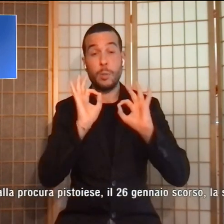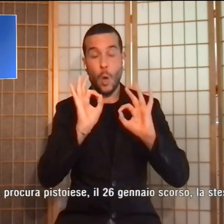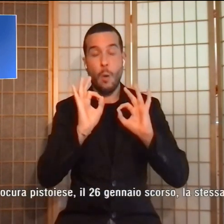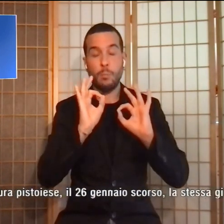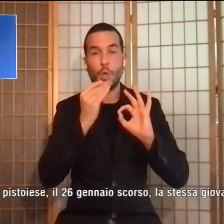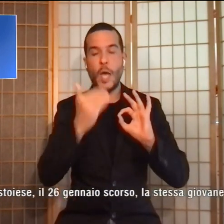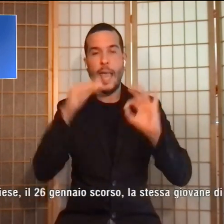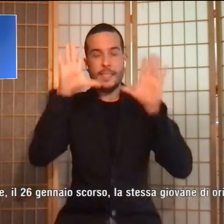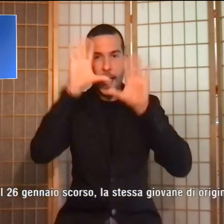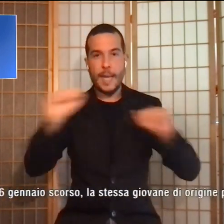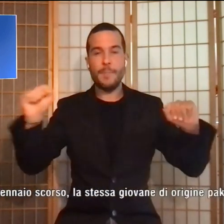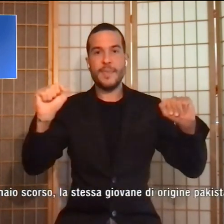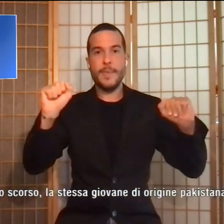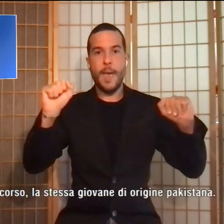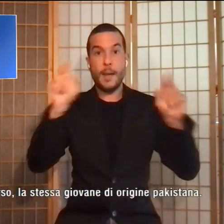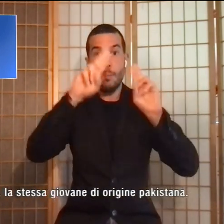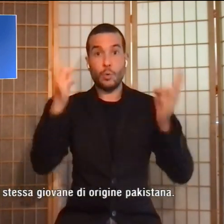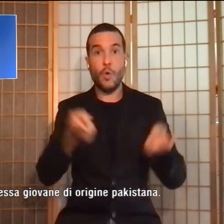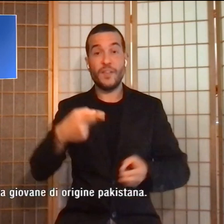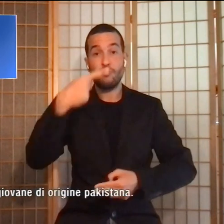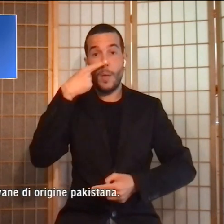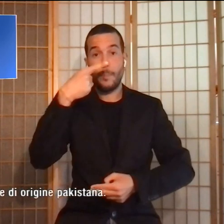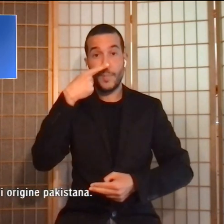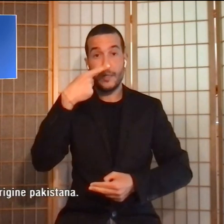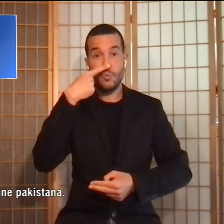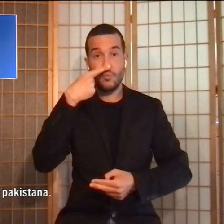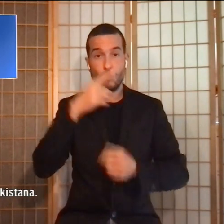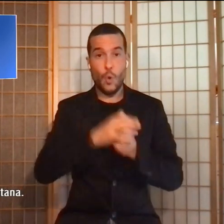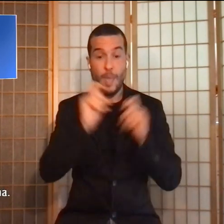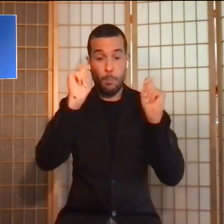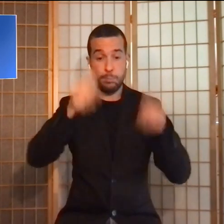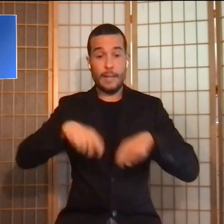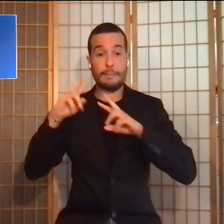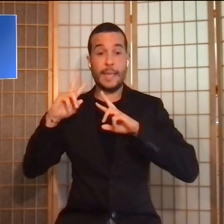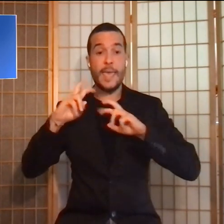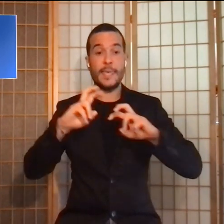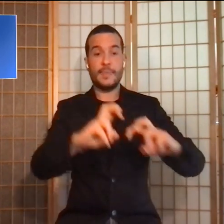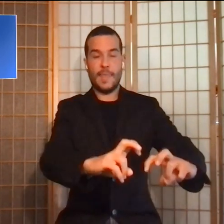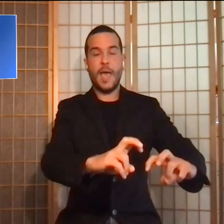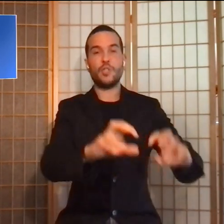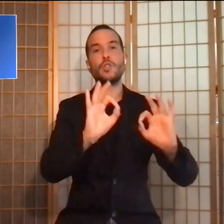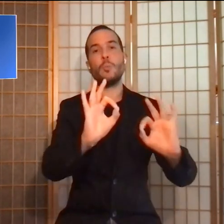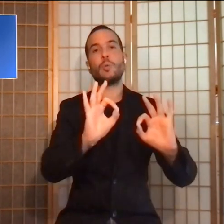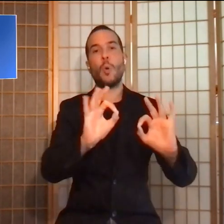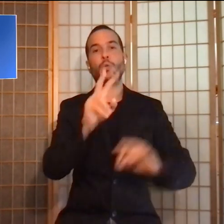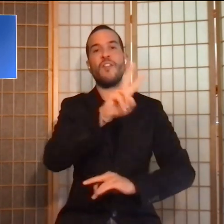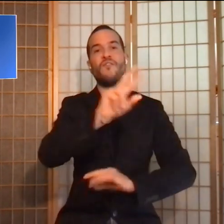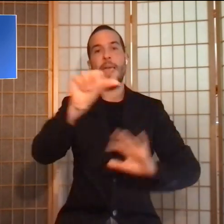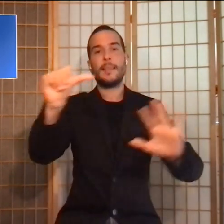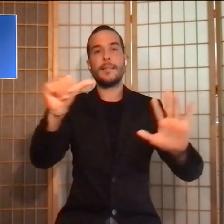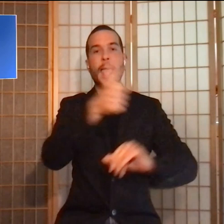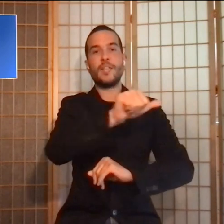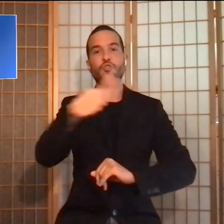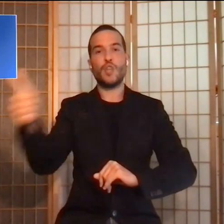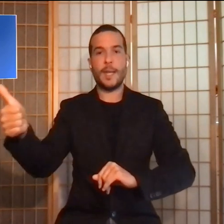in provincia di Pistoia e a far partire le indagini dell'arma il 26 gennaio scorso la stessa